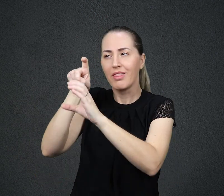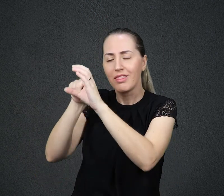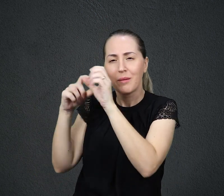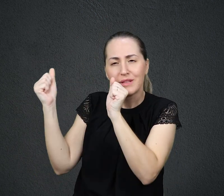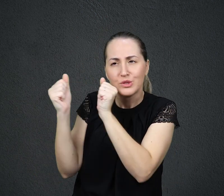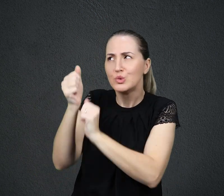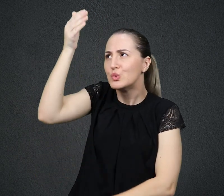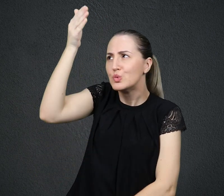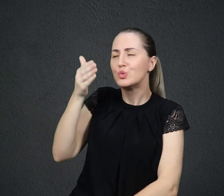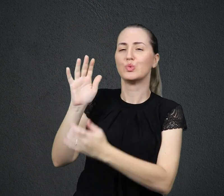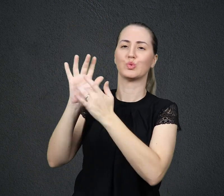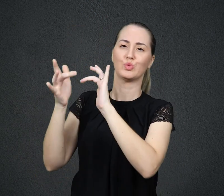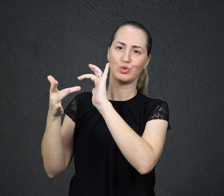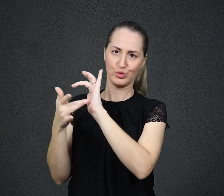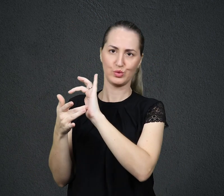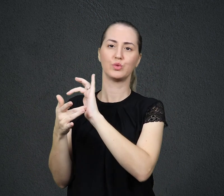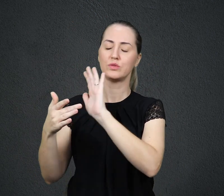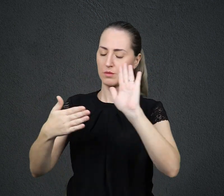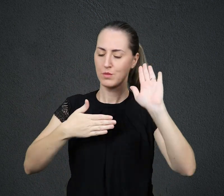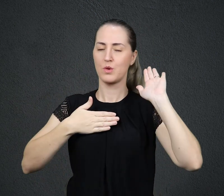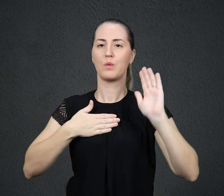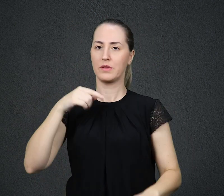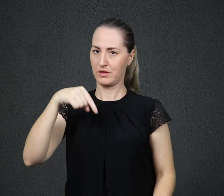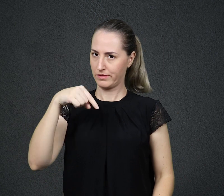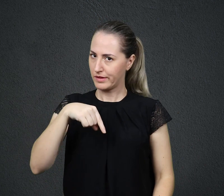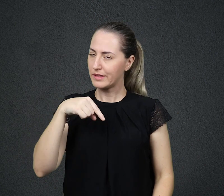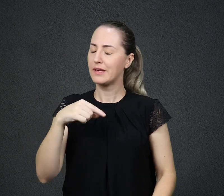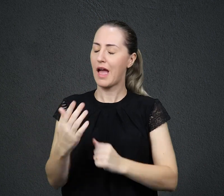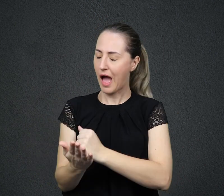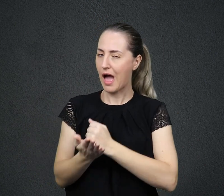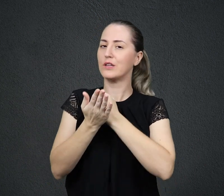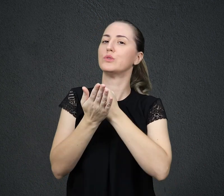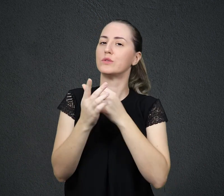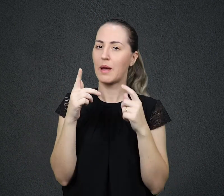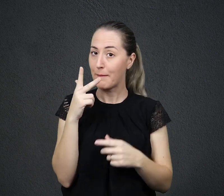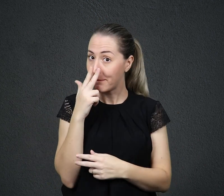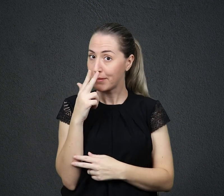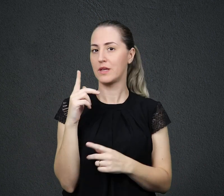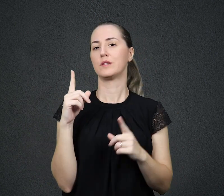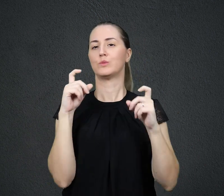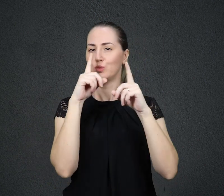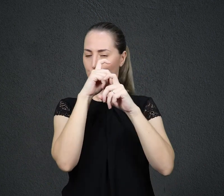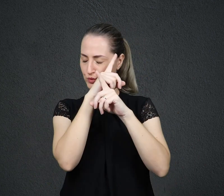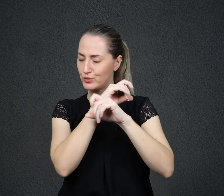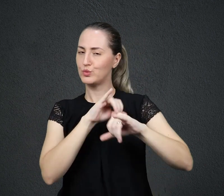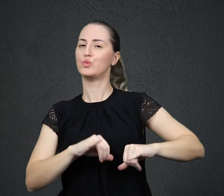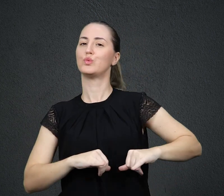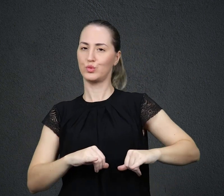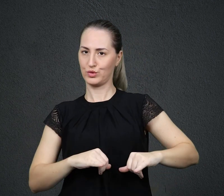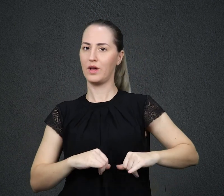vida aqui seria fácil, mas afirmou que sempre estaria com quem crê nele, hoje e até o fim dos